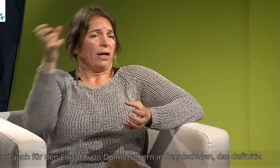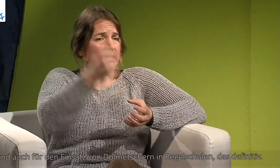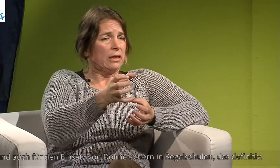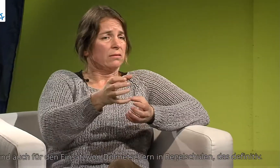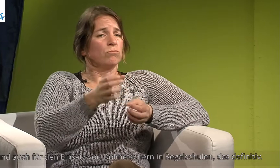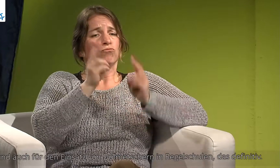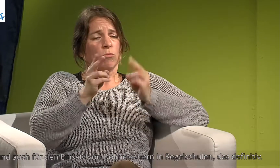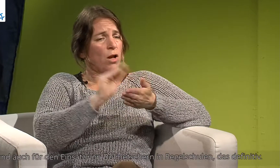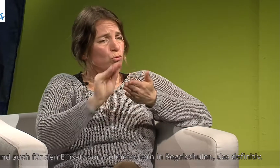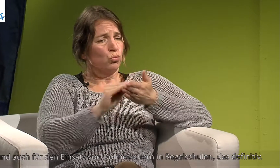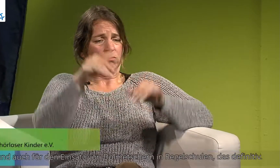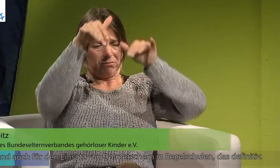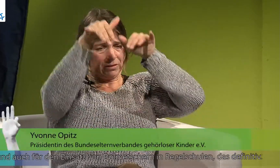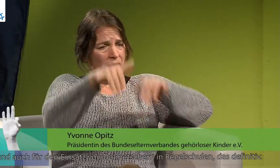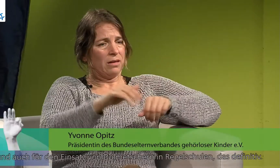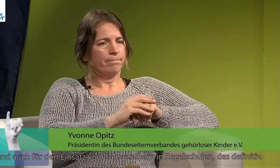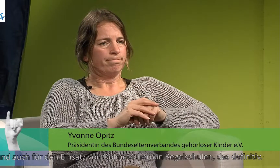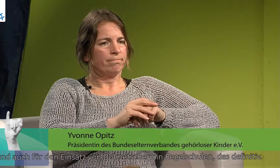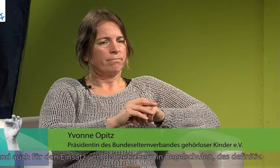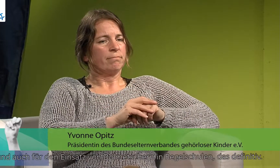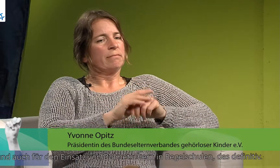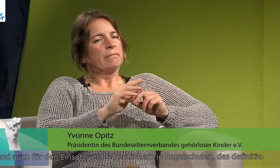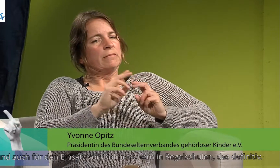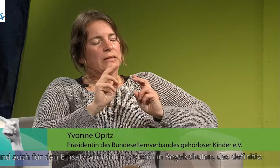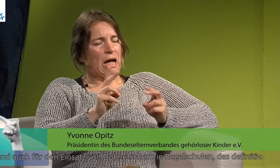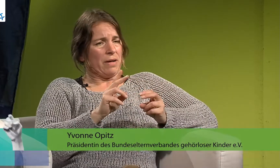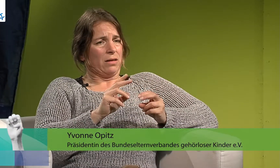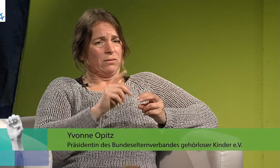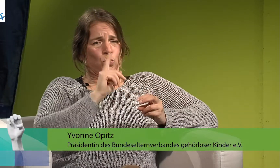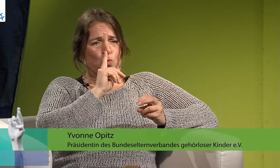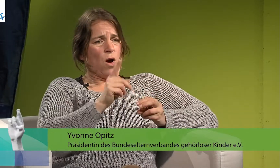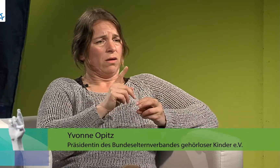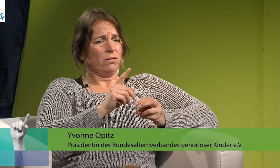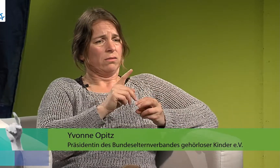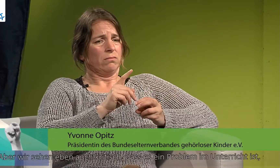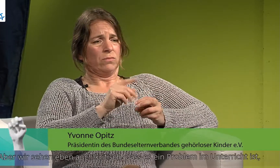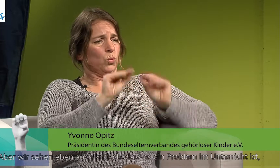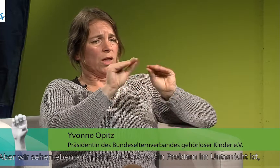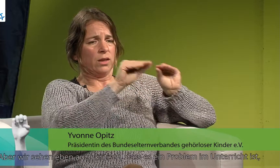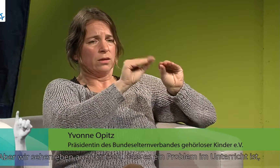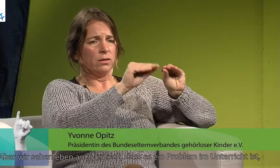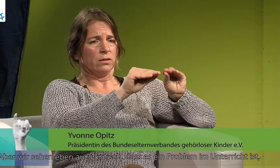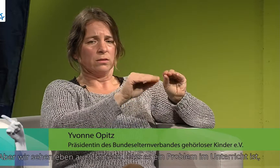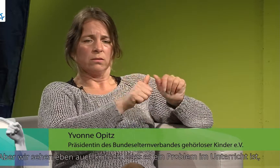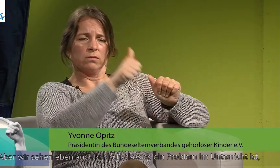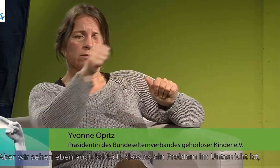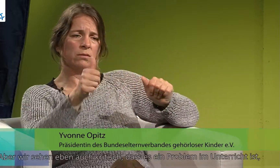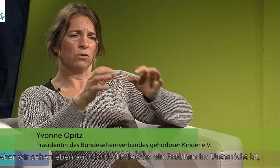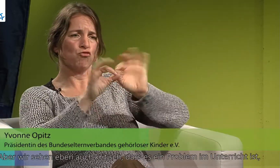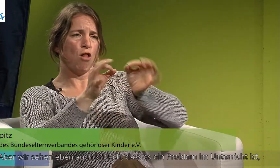Einsatz von Dolmetschern in Regelschulen. Das definitiv. Aber wir sehen eben auch